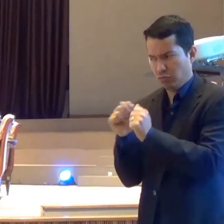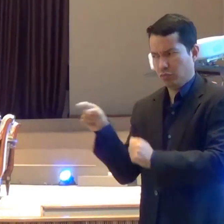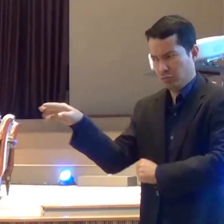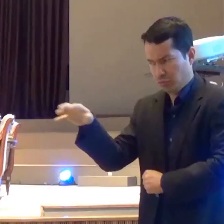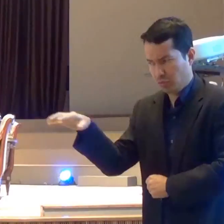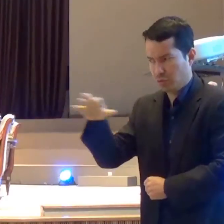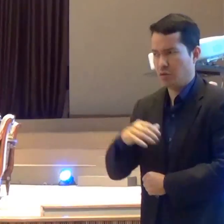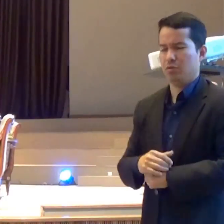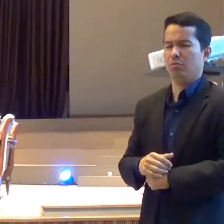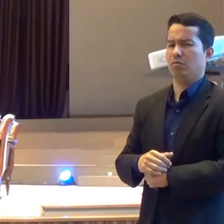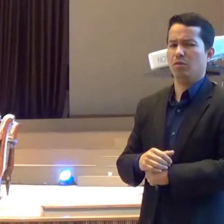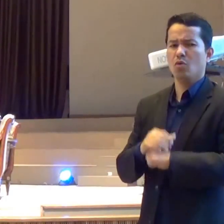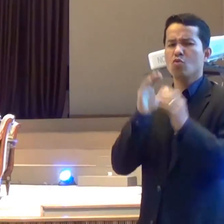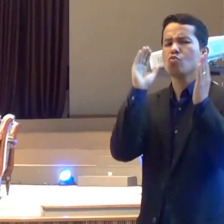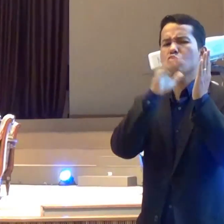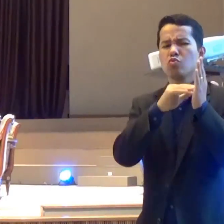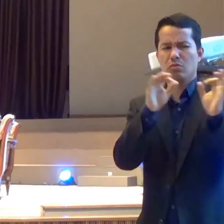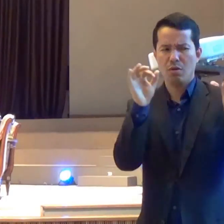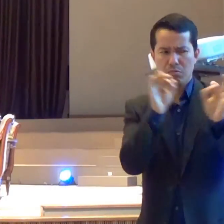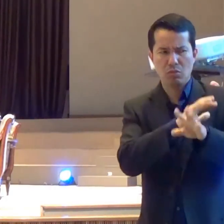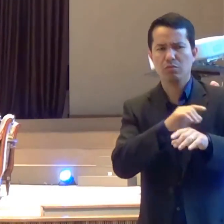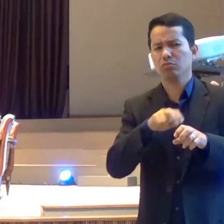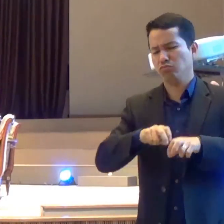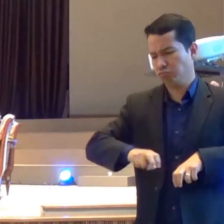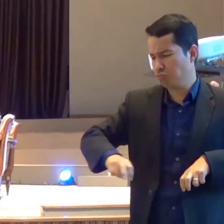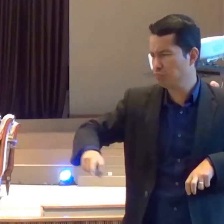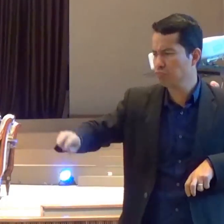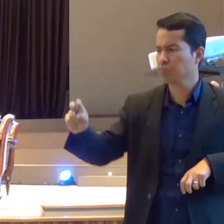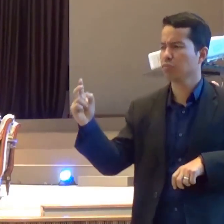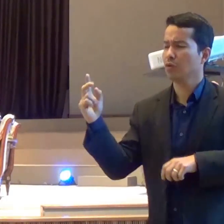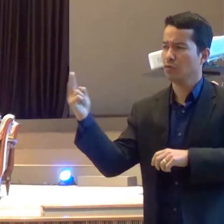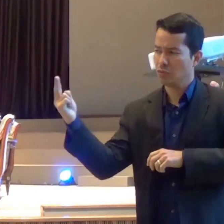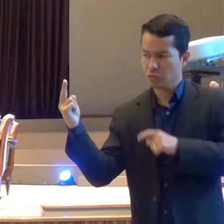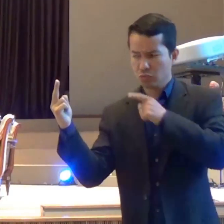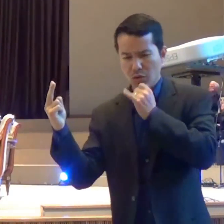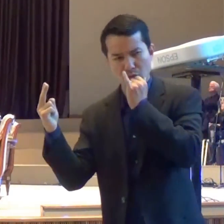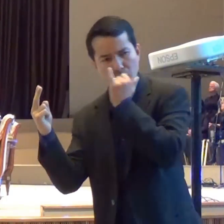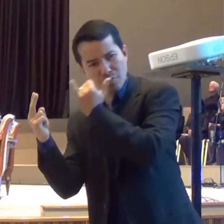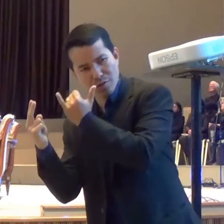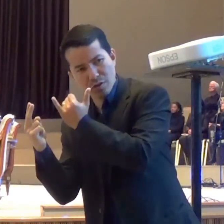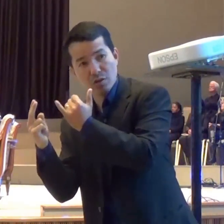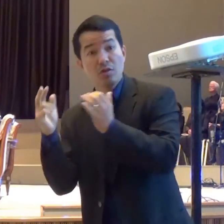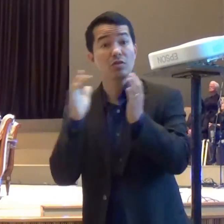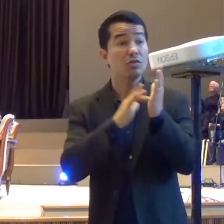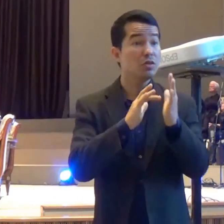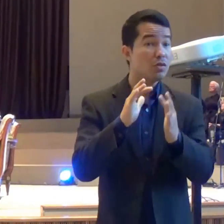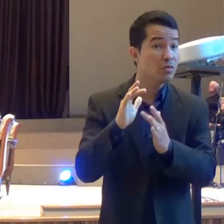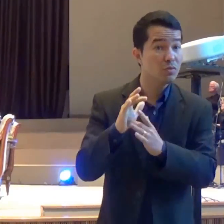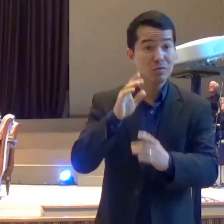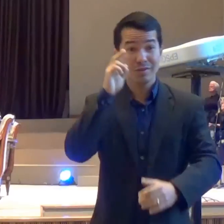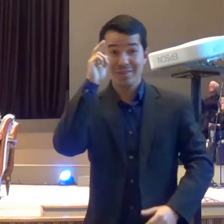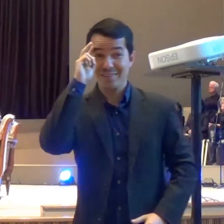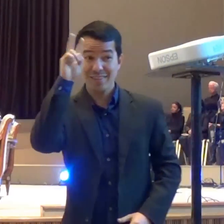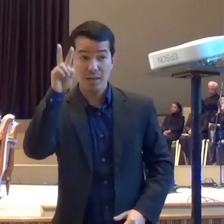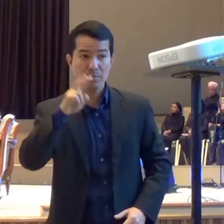Essa ia ser a última Páscoa de Jesus E nela Jesus vai tirar alguns elementos da Páscoa judaica E